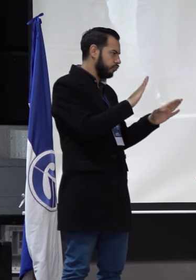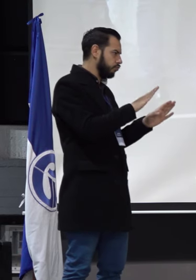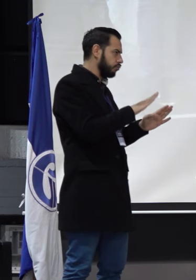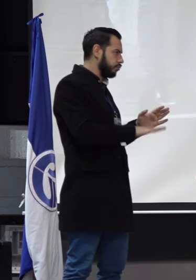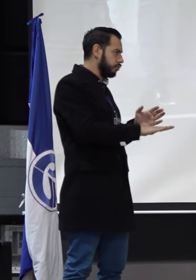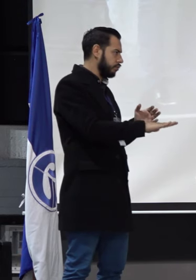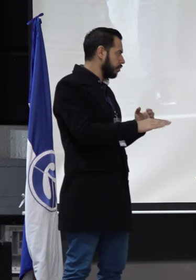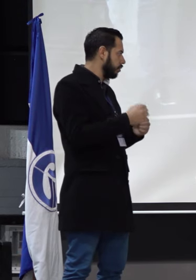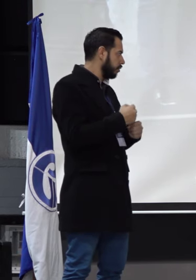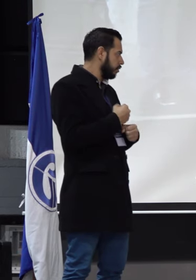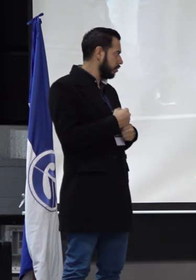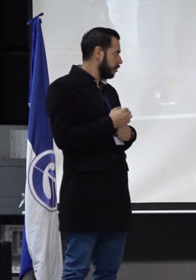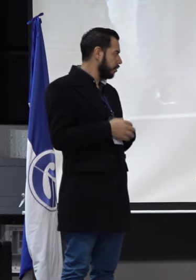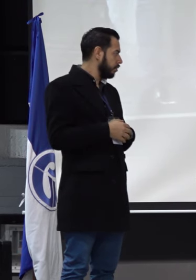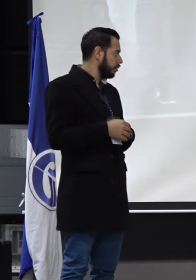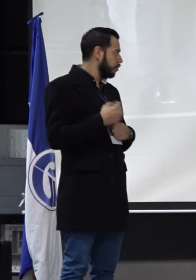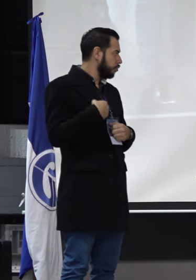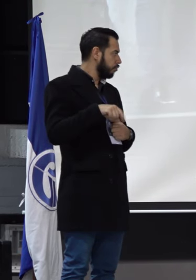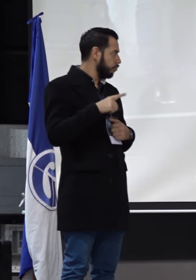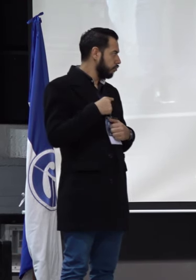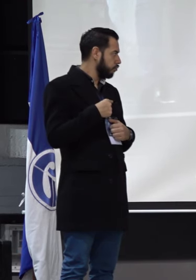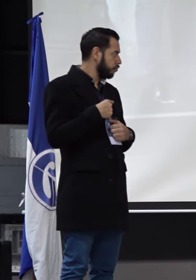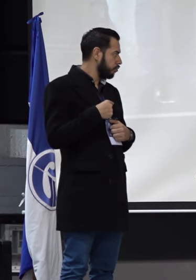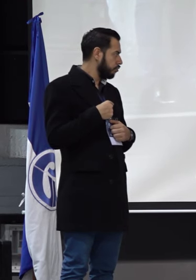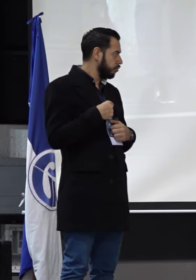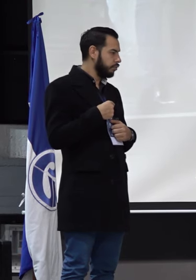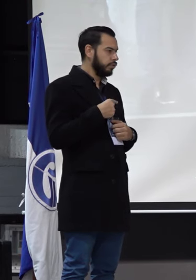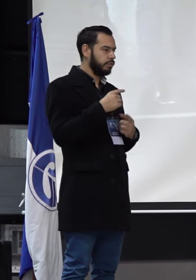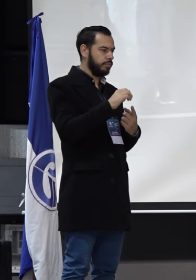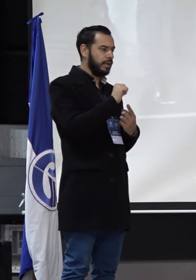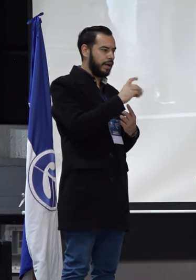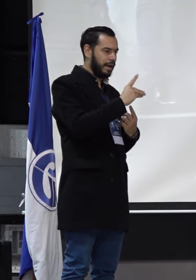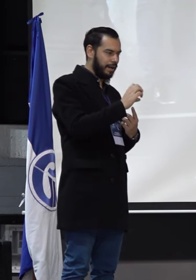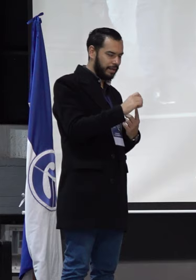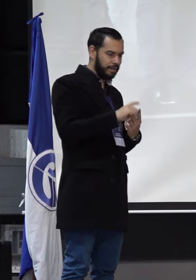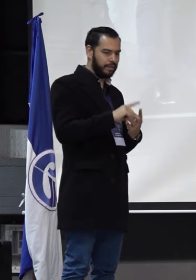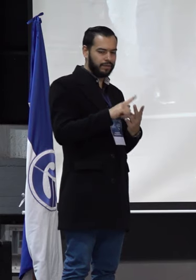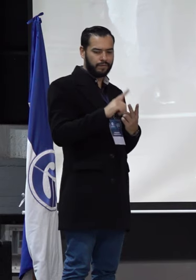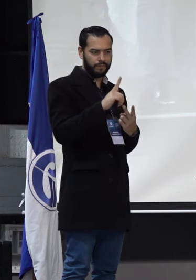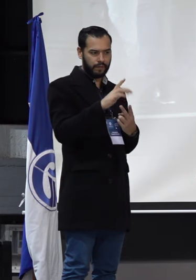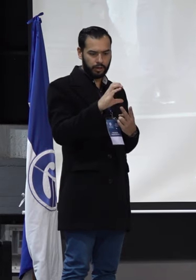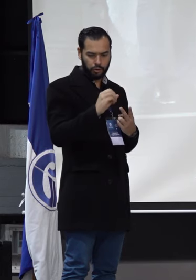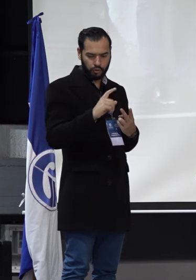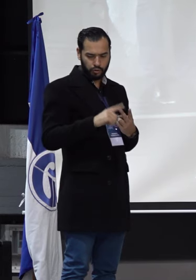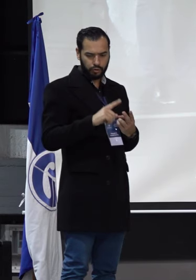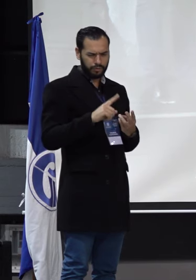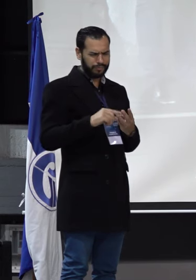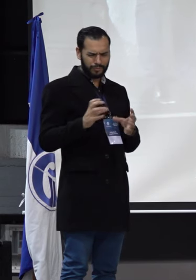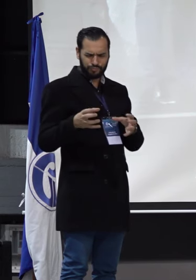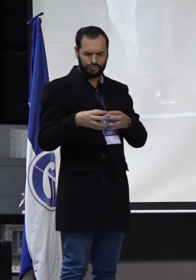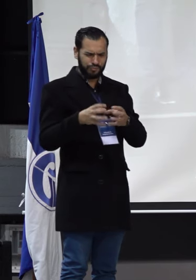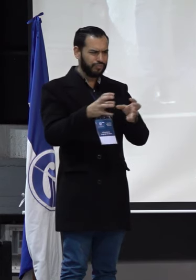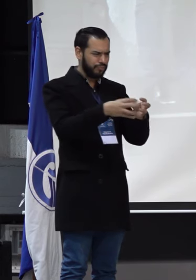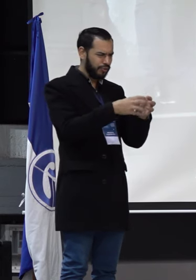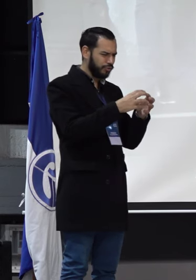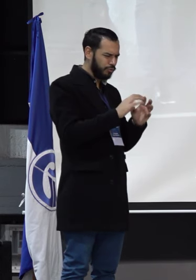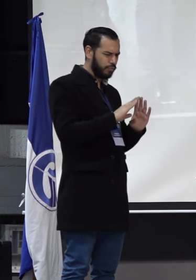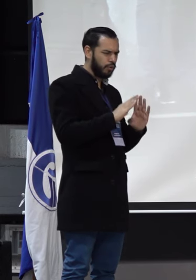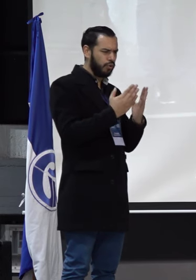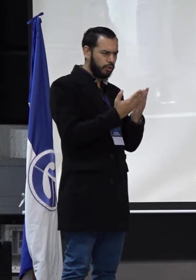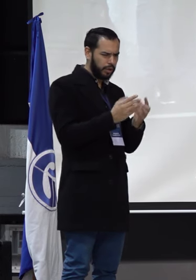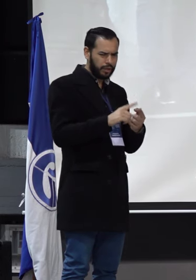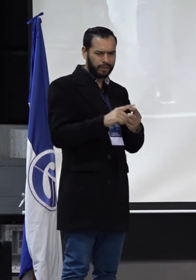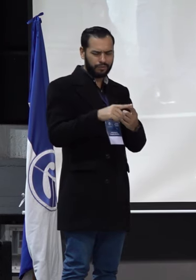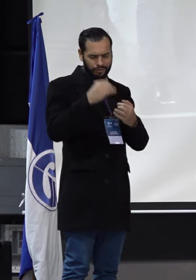estamos adelantando. Nosotros hacemos parte de la ADE, hacemos parte de FECODE, hacemos parte de colectivos, hacemos parte de colegios y de